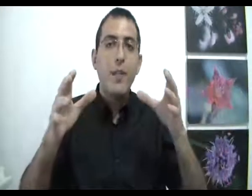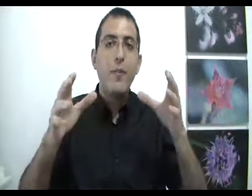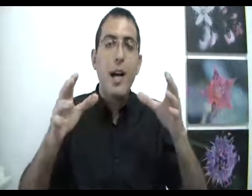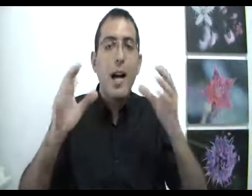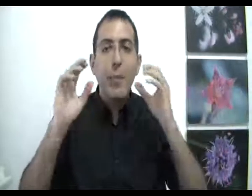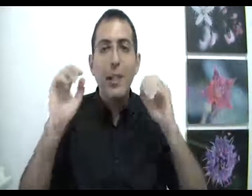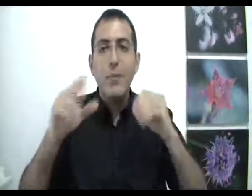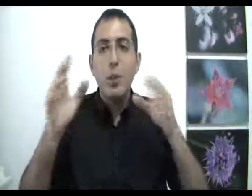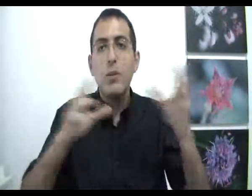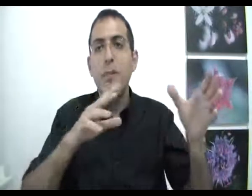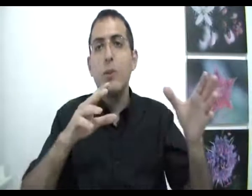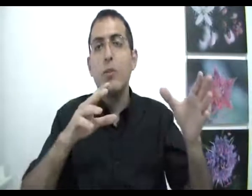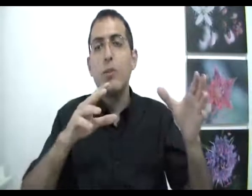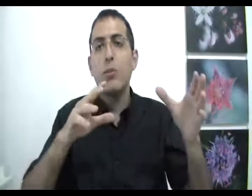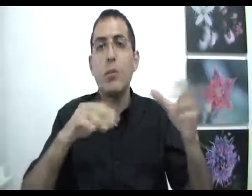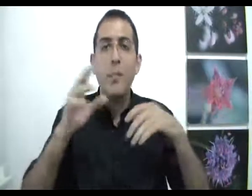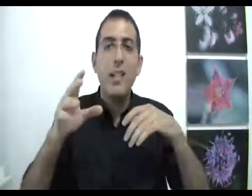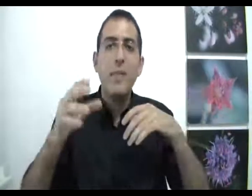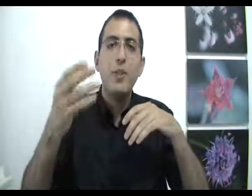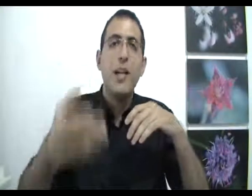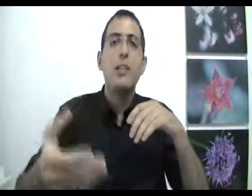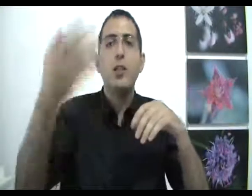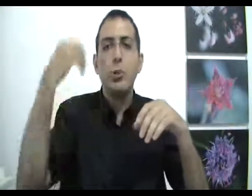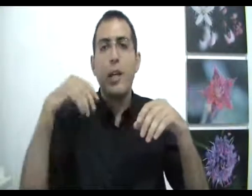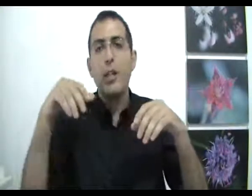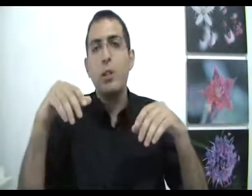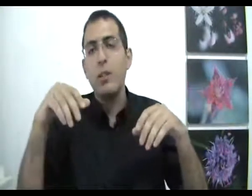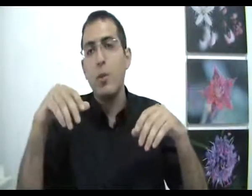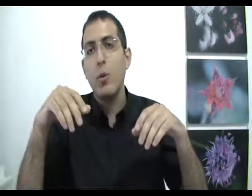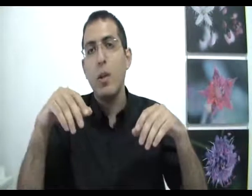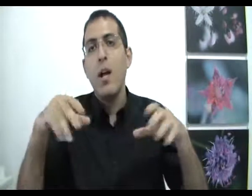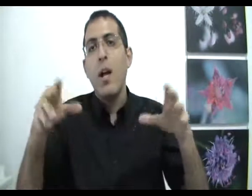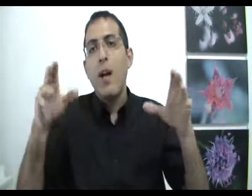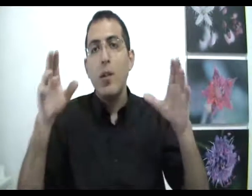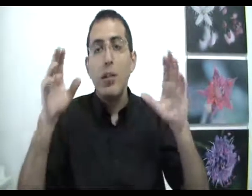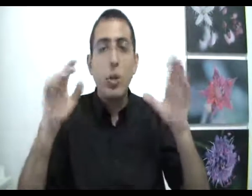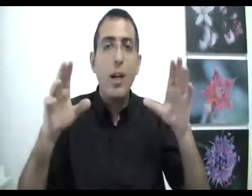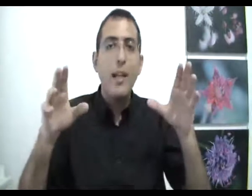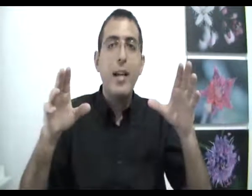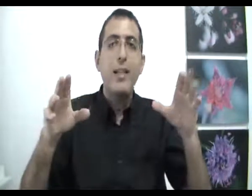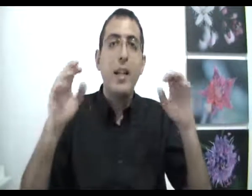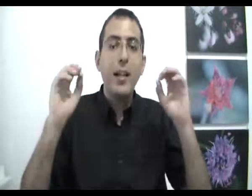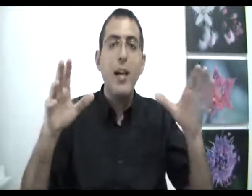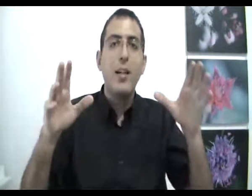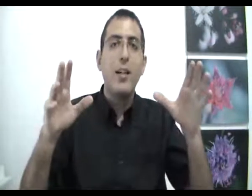דווקא על בן אדם שרוצה משהו ועושה אותו כי בן אדם אפשר להגיד שיש אישות אחרת שקודמת לו אבל לצורך העניין נניחulated